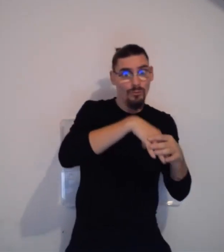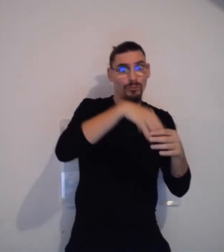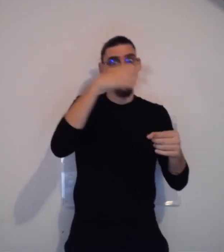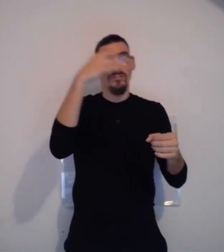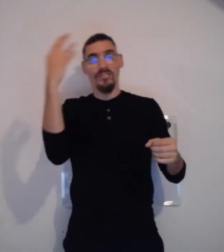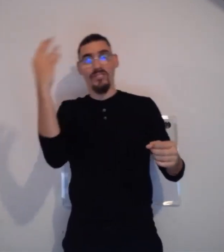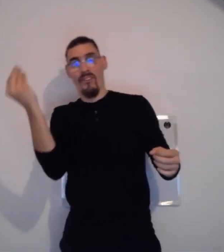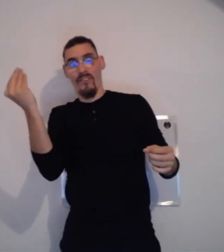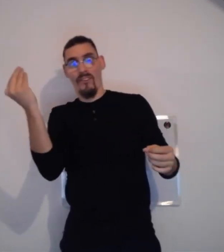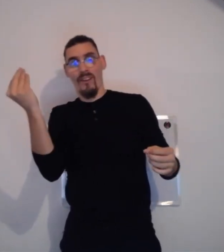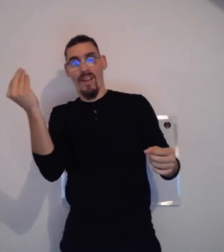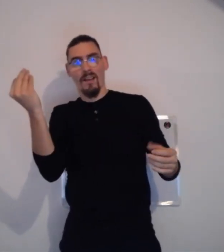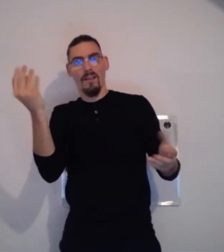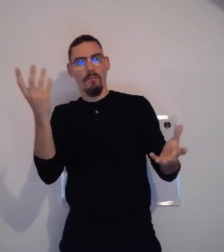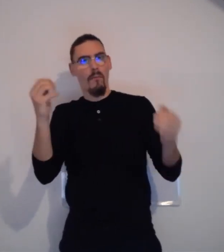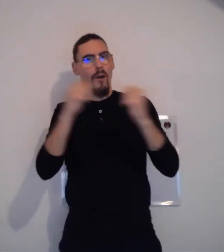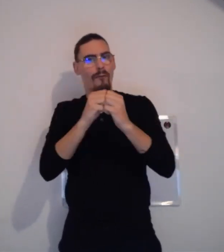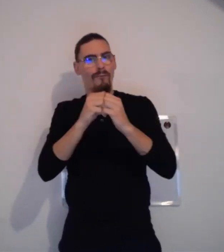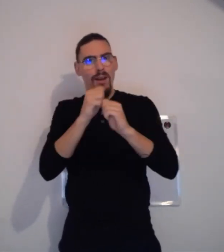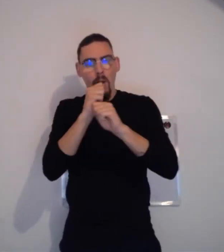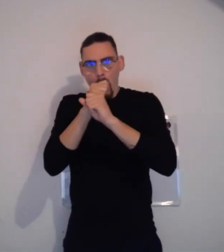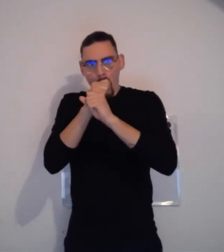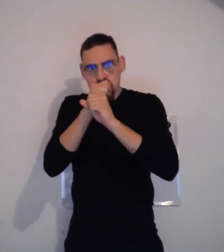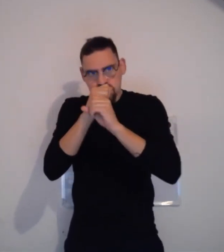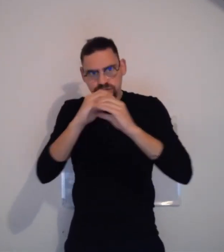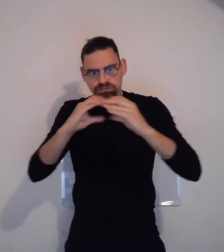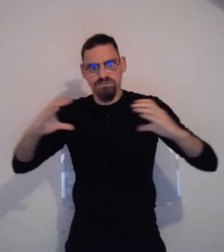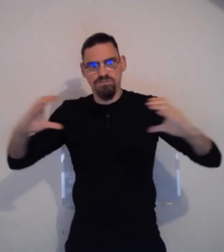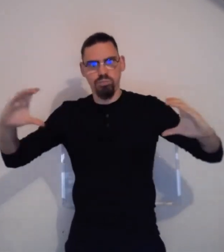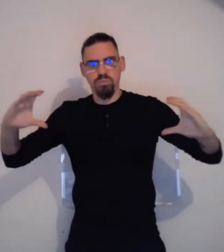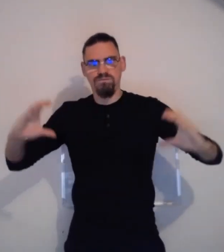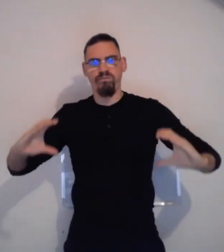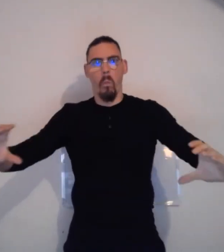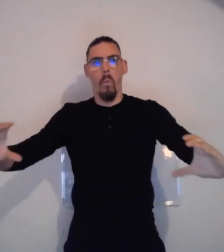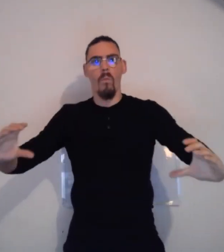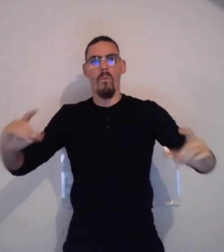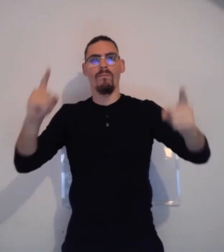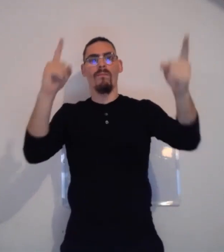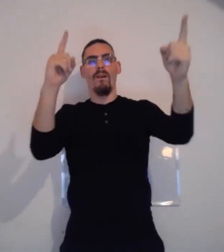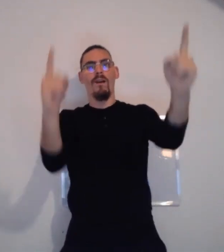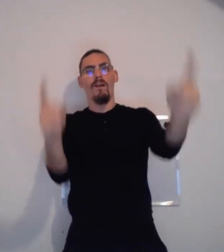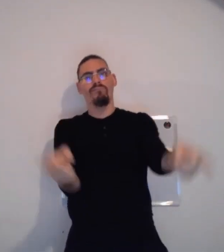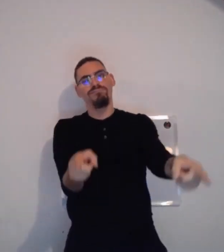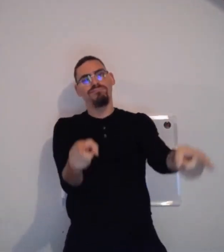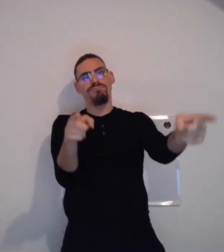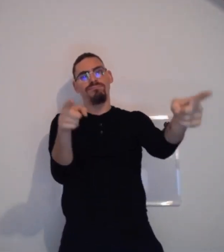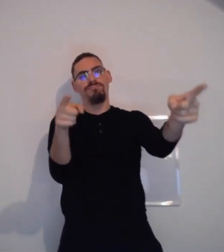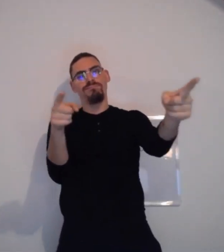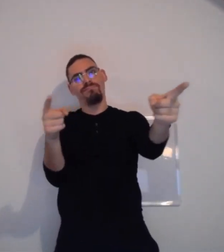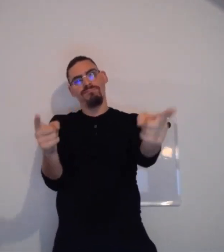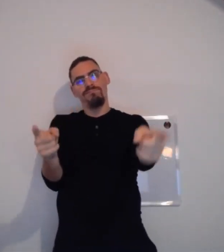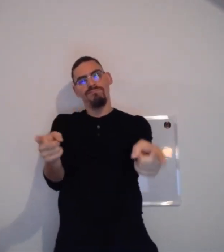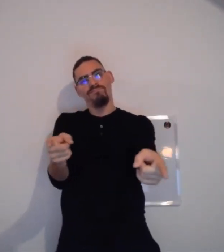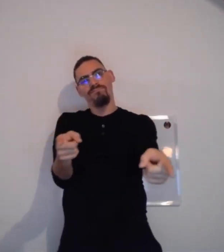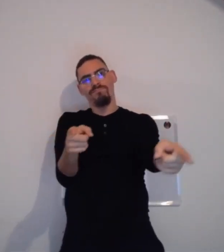forcément en intérieur. Les piscines sont souvent à l'extérieur, au grand air. On va rajouter, par exemple, les